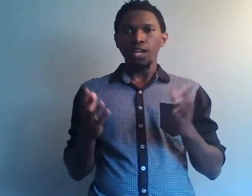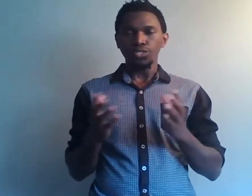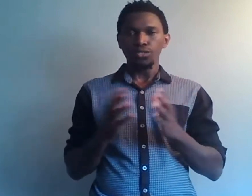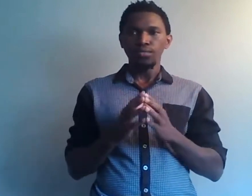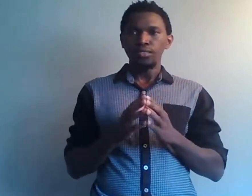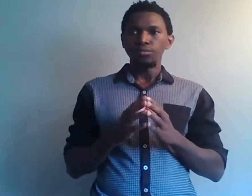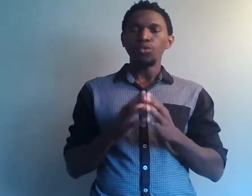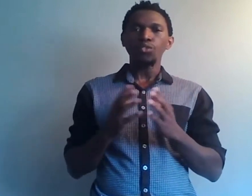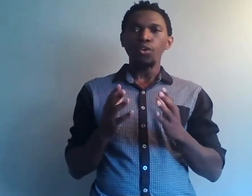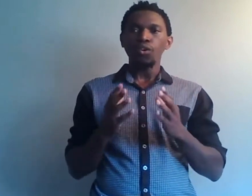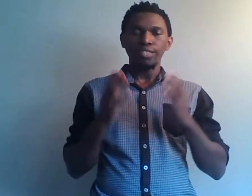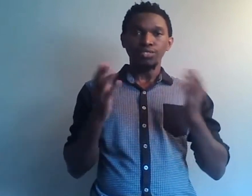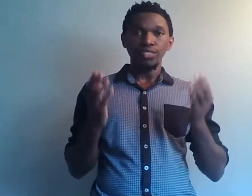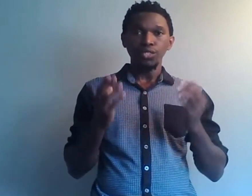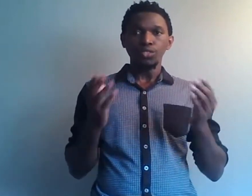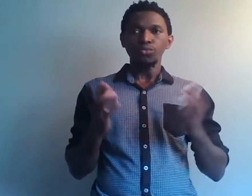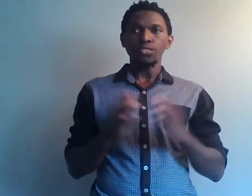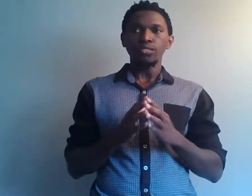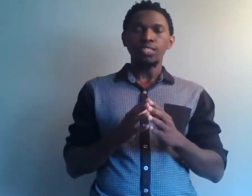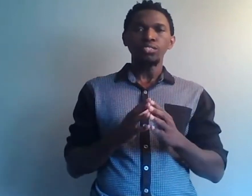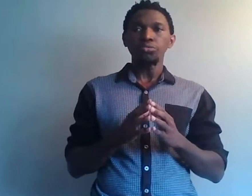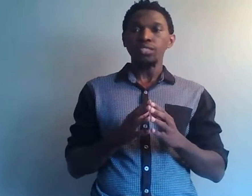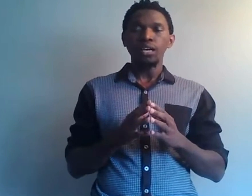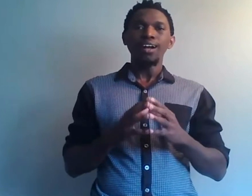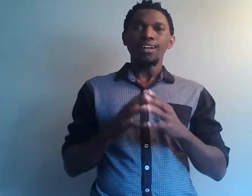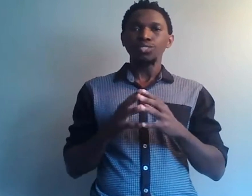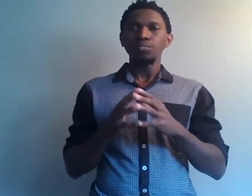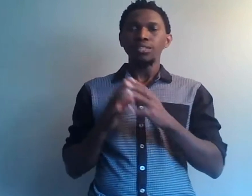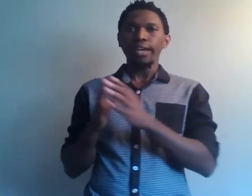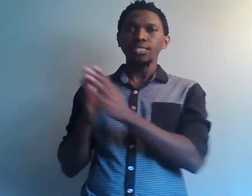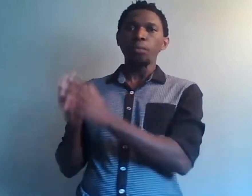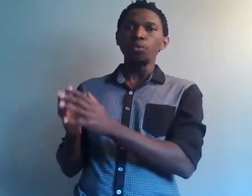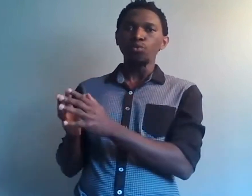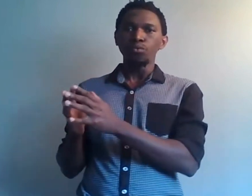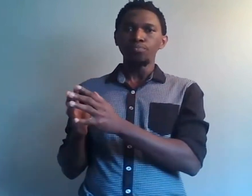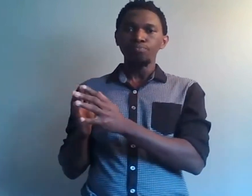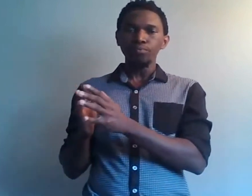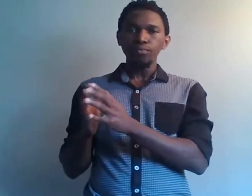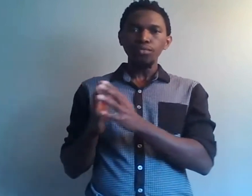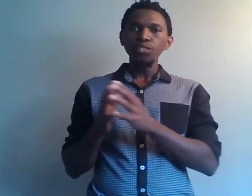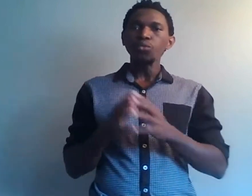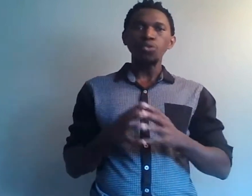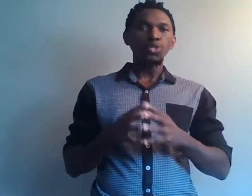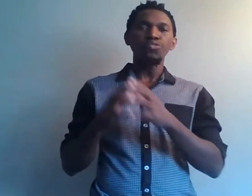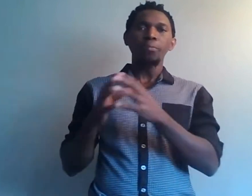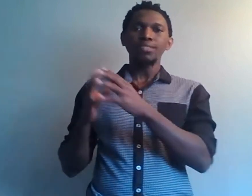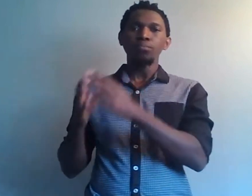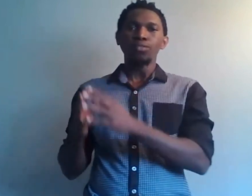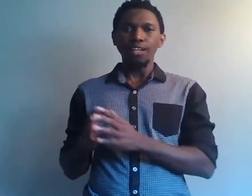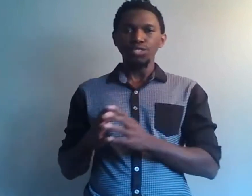'argent. Ou encore, il y souvent des gens qui ont toujours tendance à dire, tu sais, l'argent ne m'intéresse pas beaucoup. Ou encore, je ne fais pas ça pour l'argent.